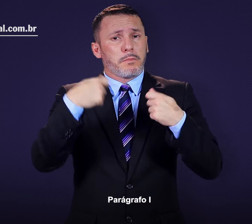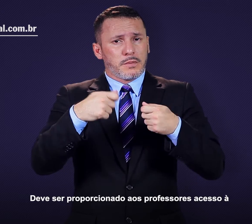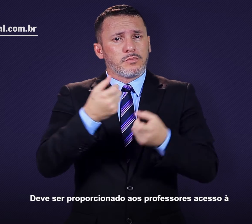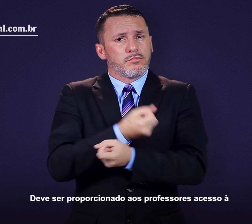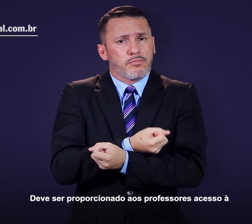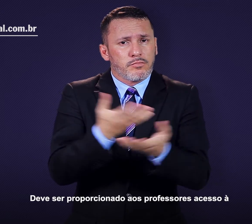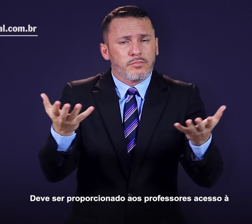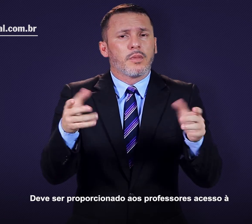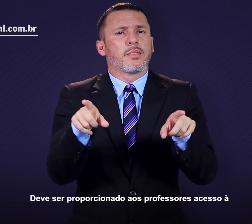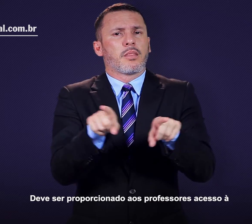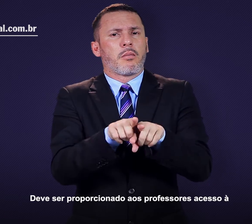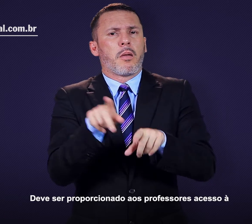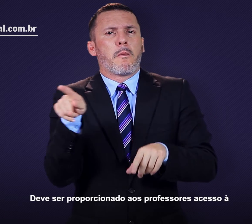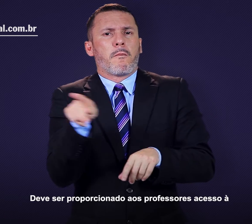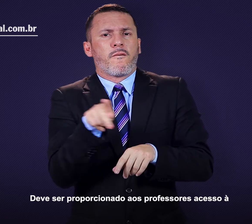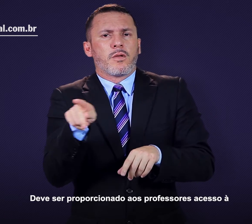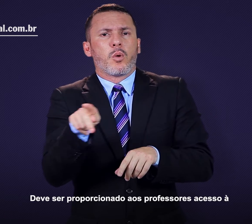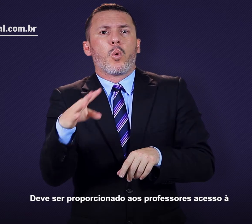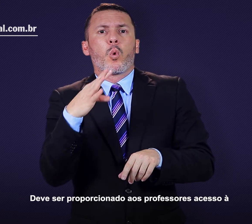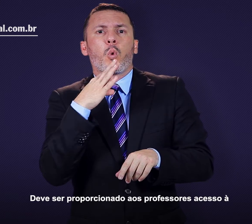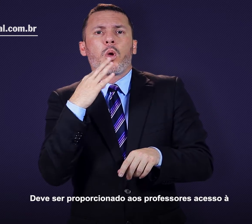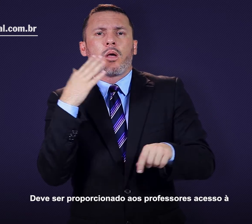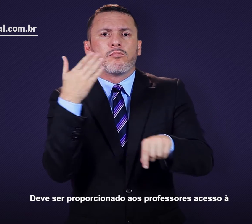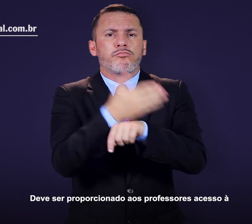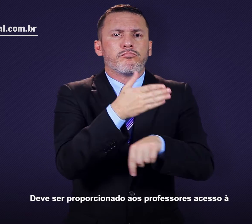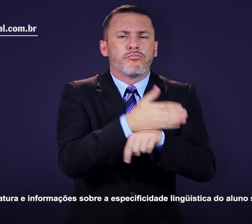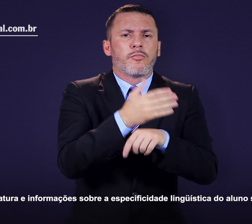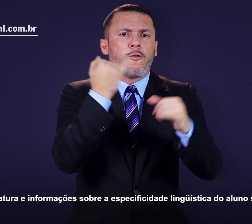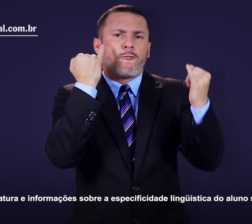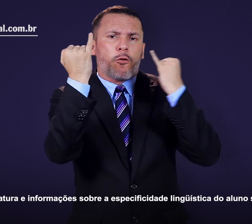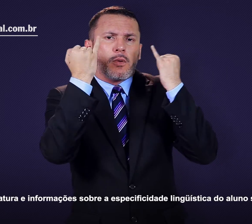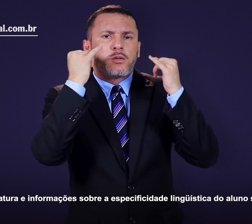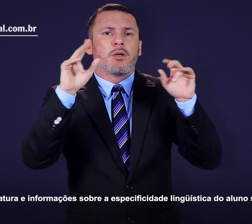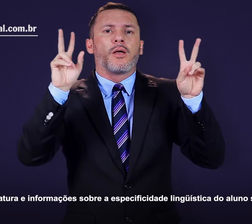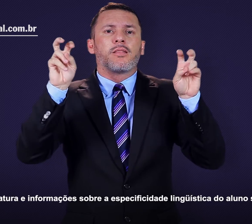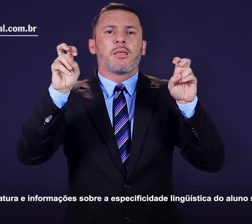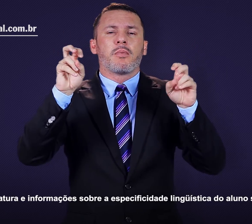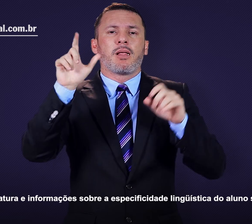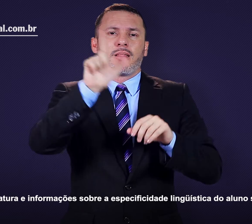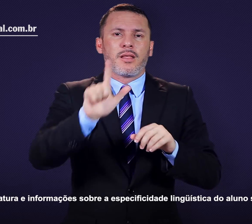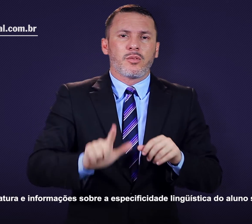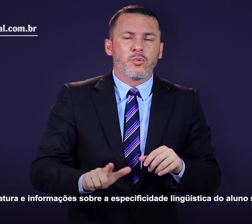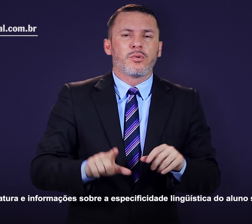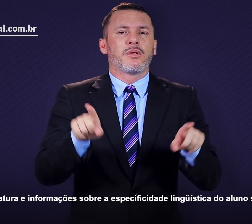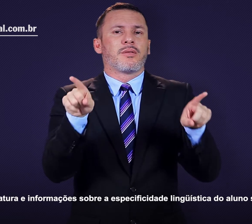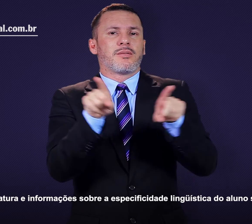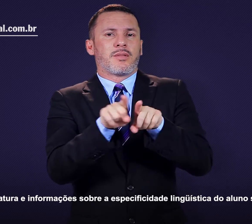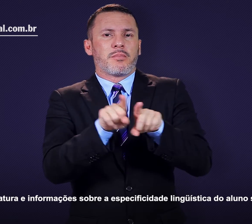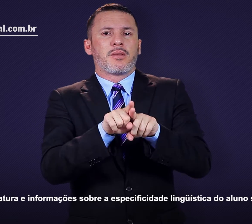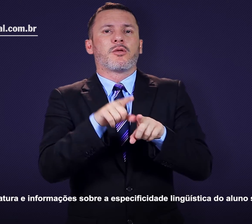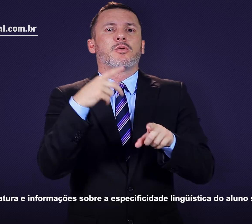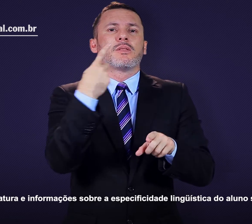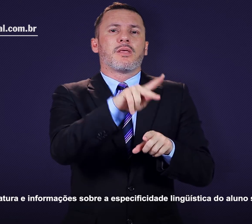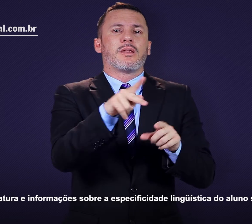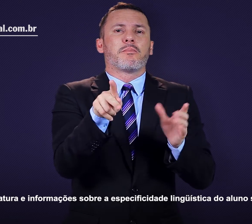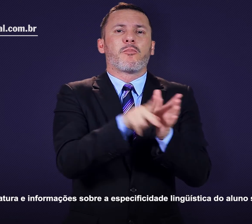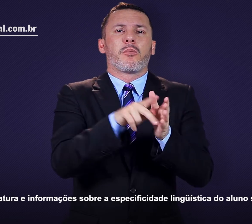Deve ser proporcionado aos professores acesso à literatura e informações sobre a especificidade linguística do aluno